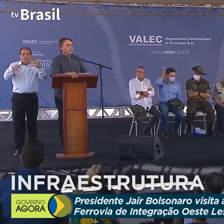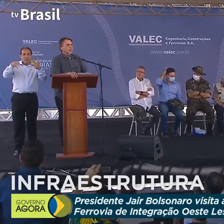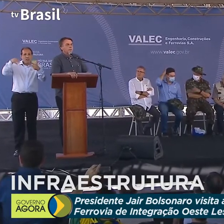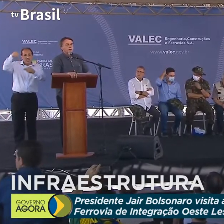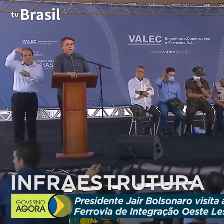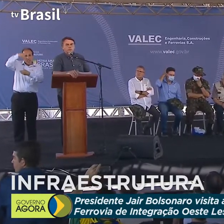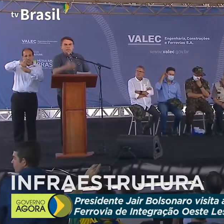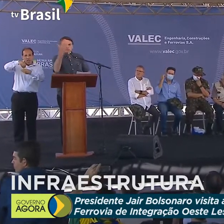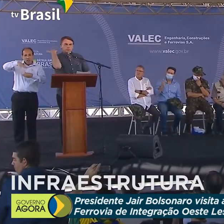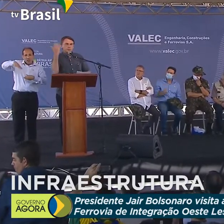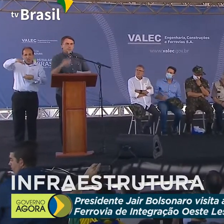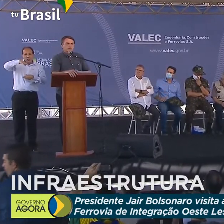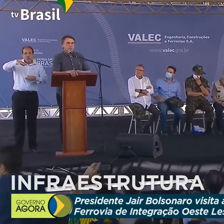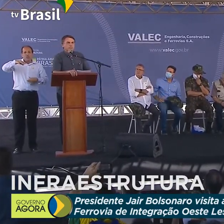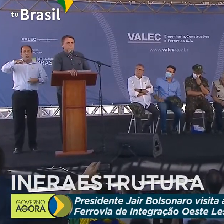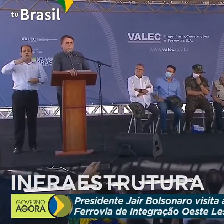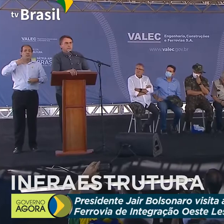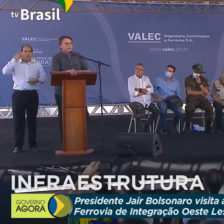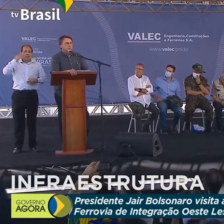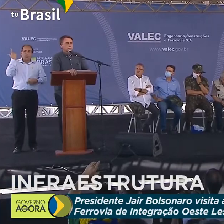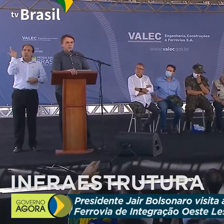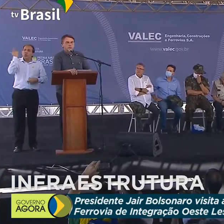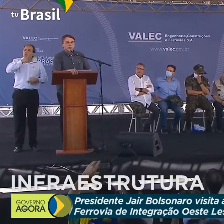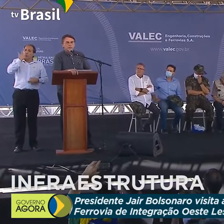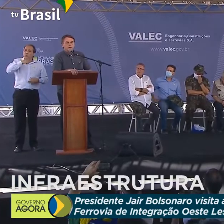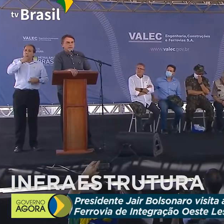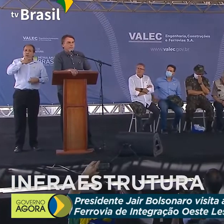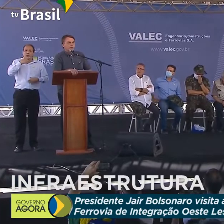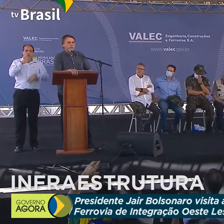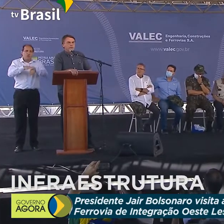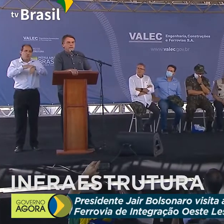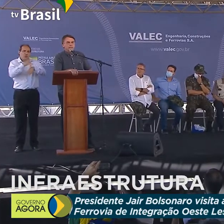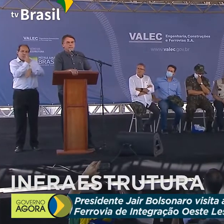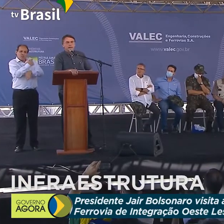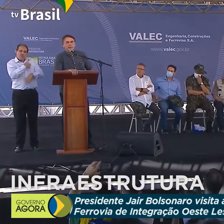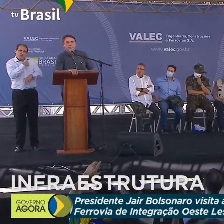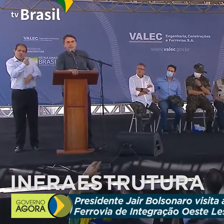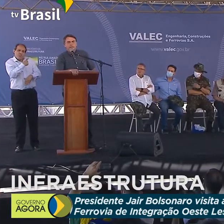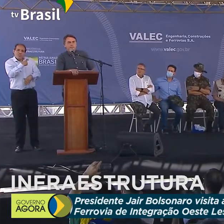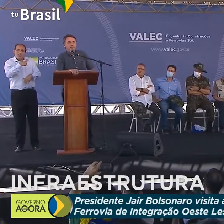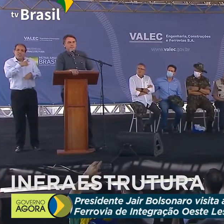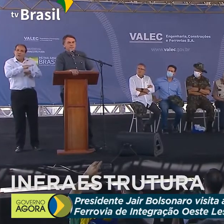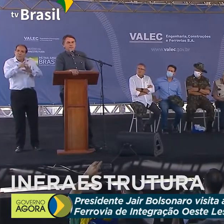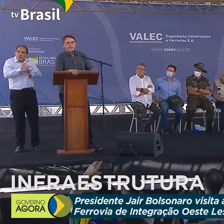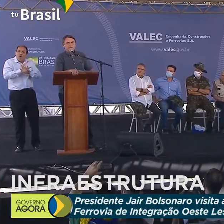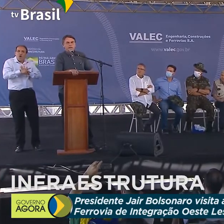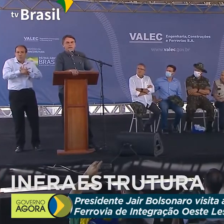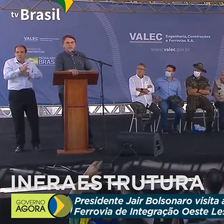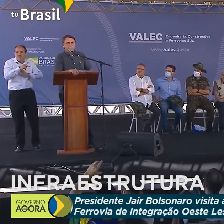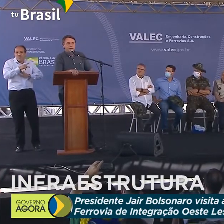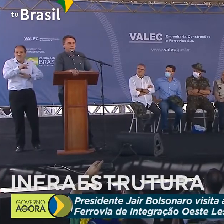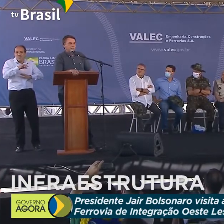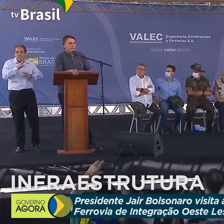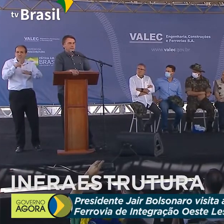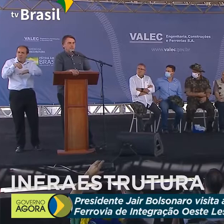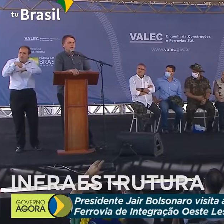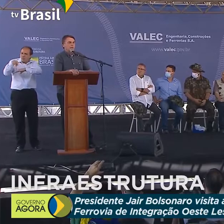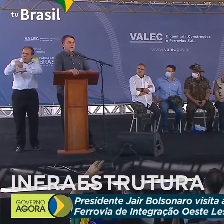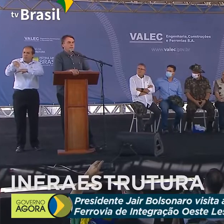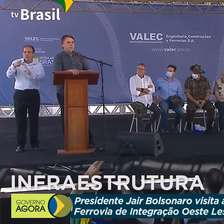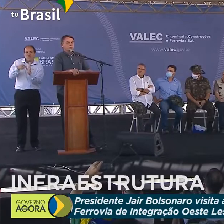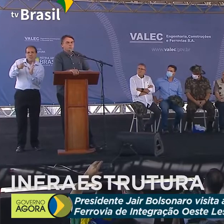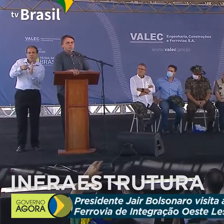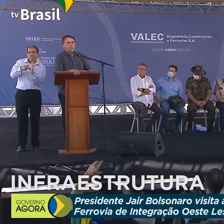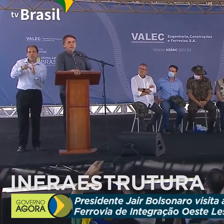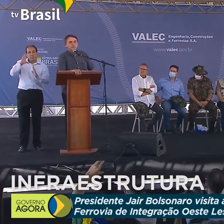Tribunal de Contas da União, o Tarcísio conseguiu, com a sua maneira peculiar de trabalhar, levando sempre à verdade os interesses